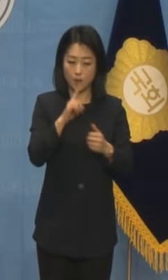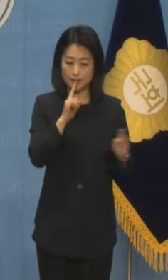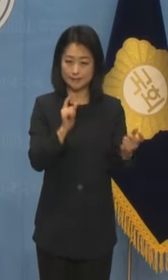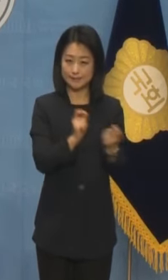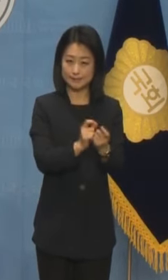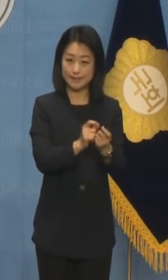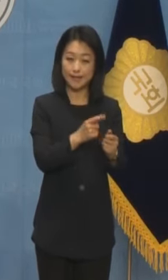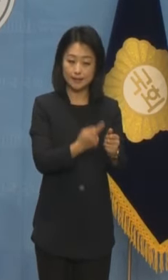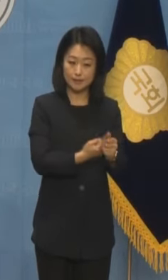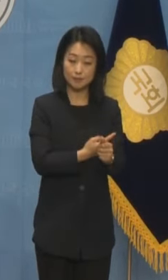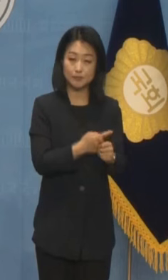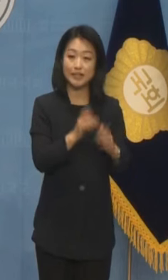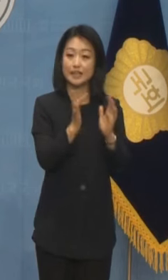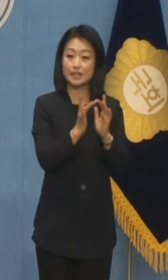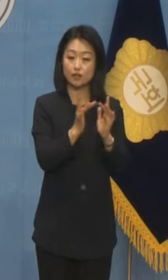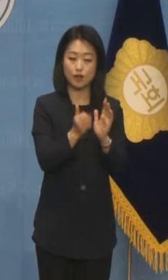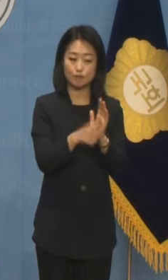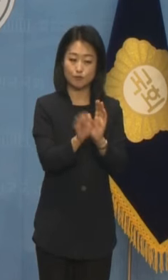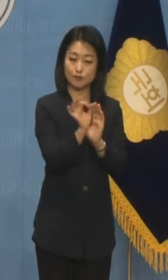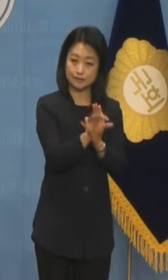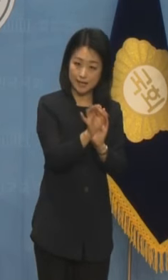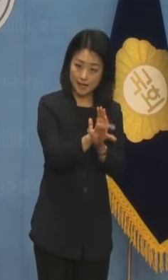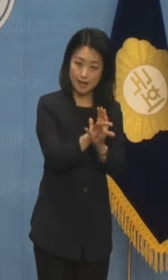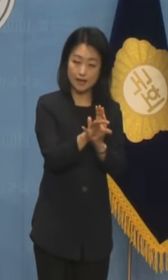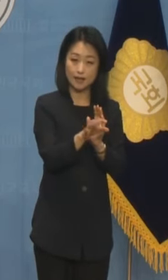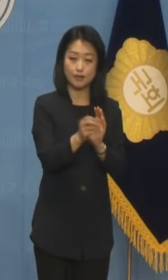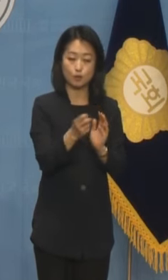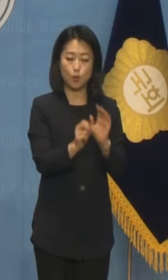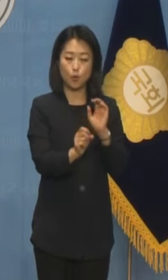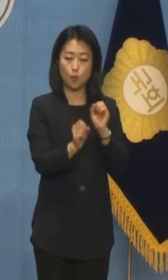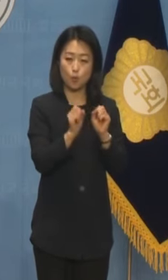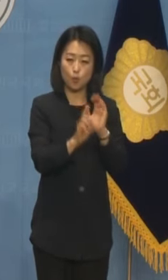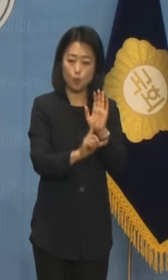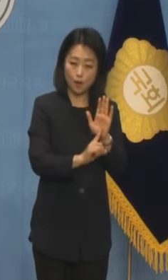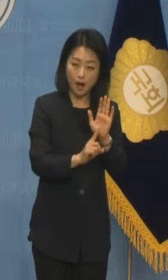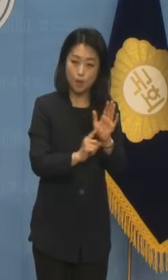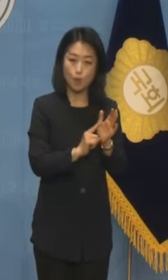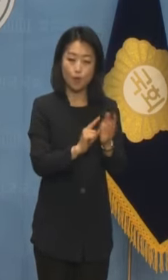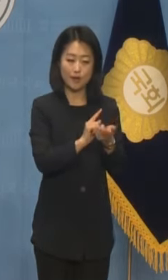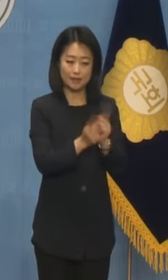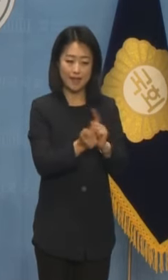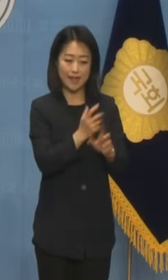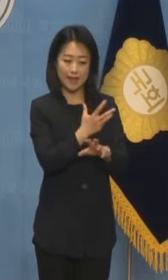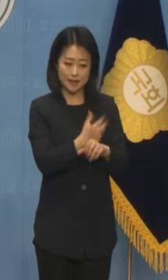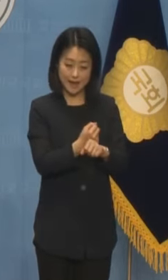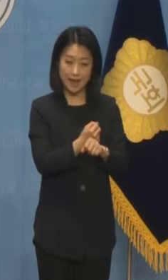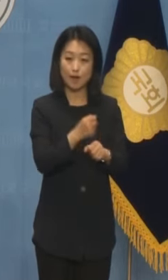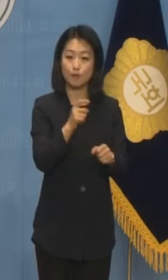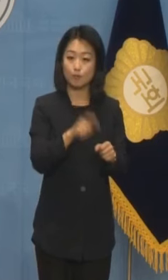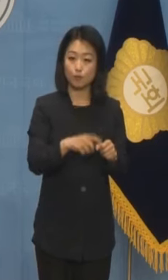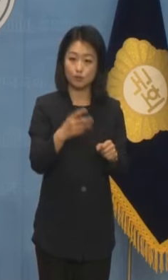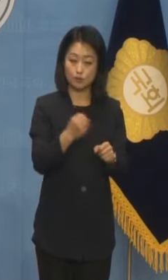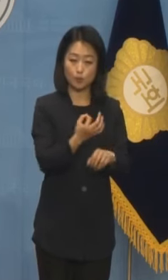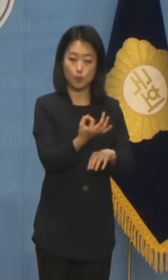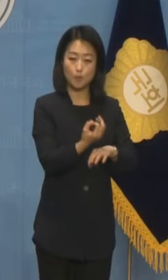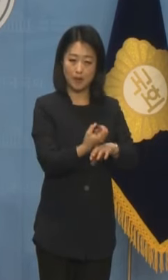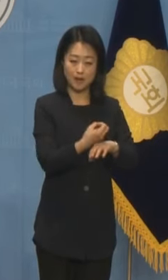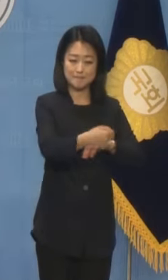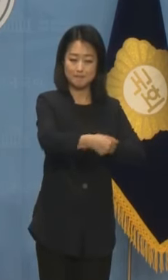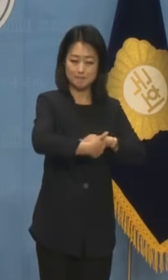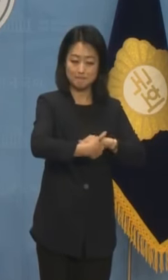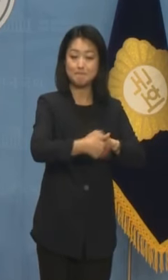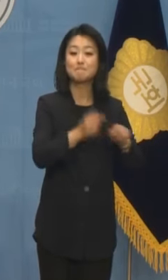내세워 인터넷 쇼핑몰과 광고 대행 계약을 유지해준다는 명목으로 금품을 받는 등